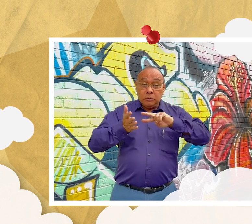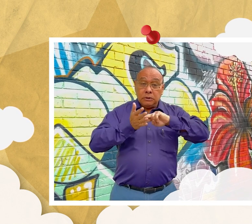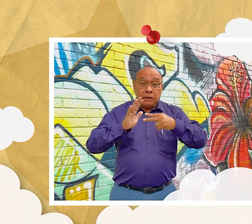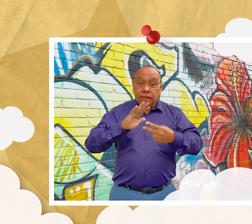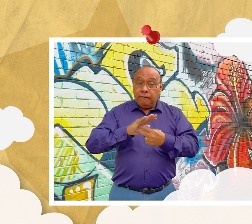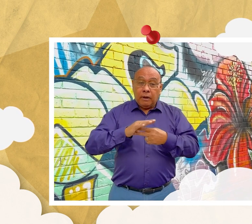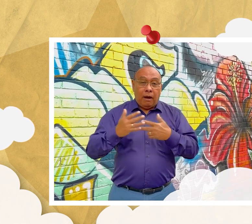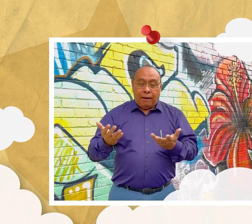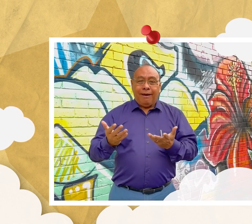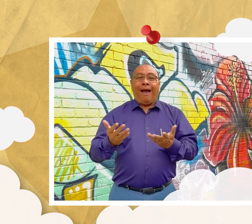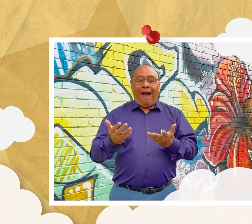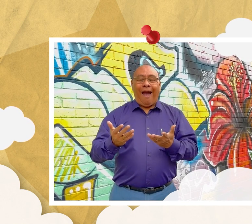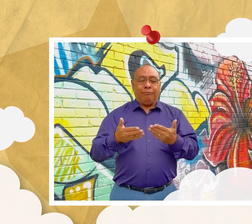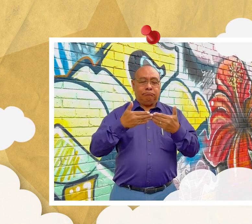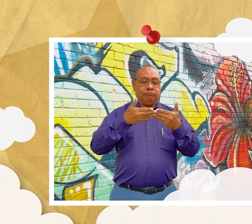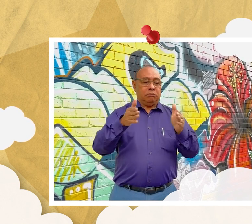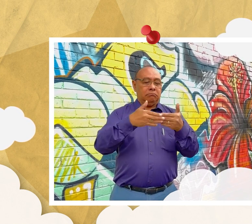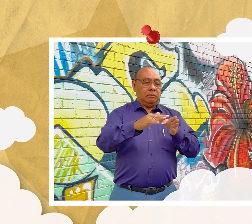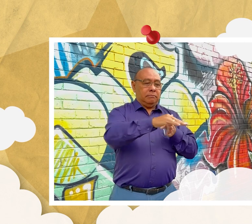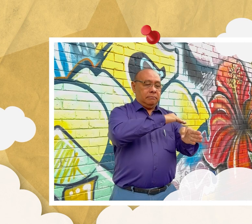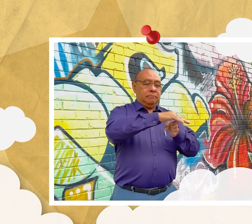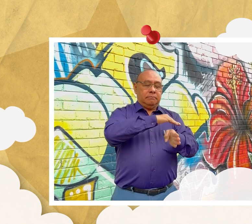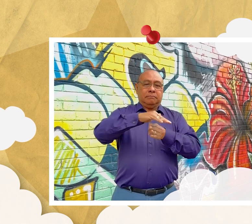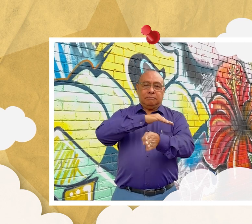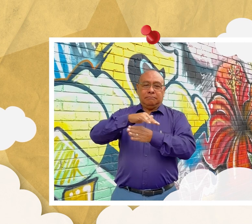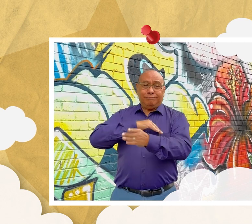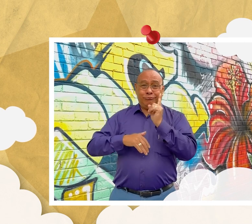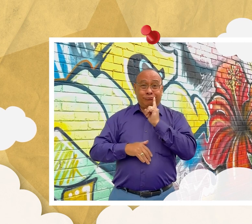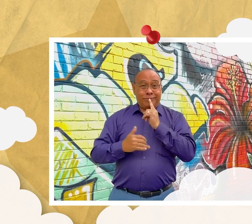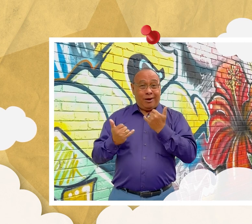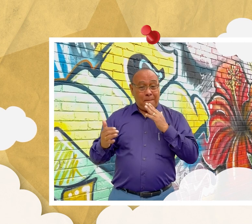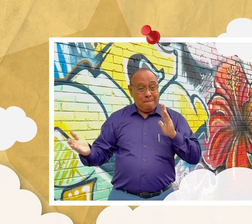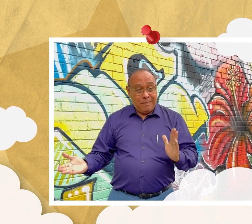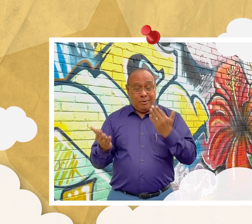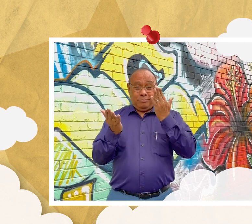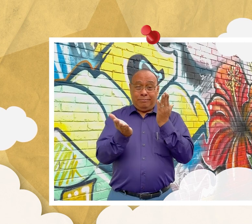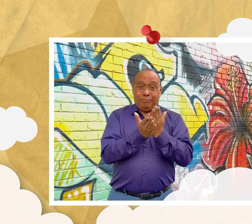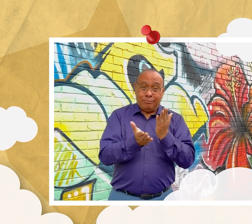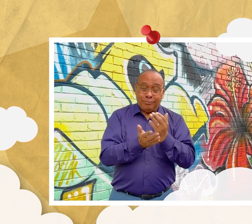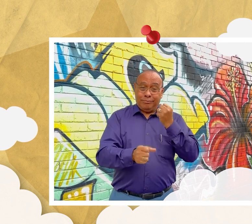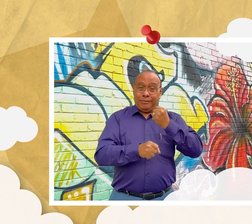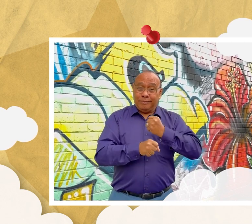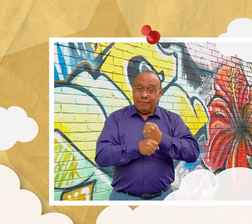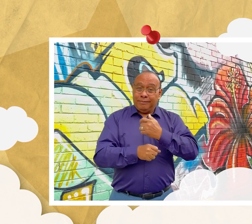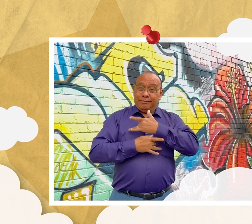a una mejor educación, a un trabajo, al sector salud, entre otros espacios.